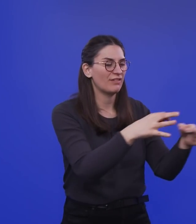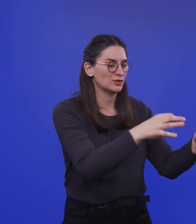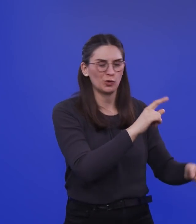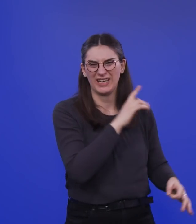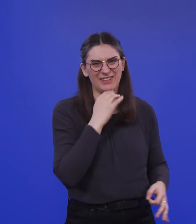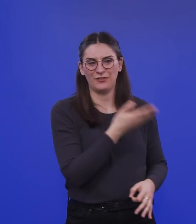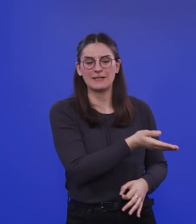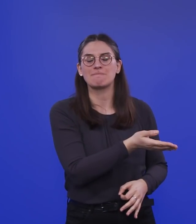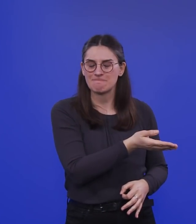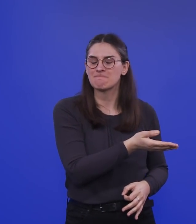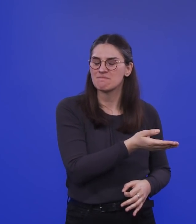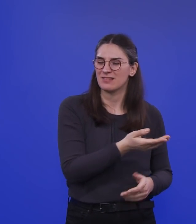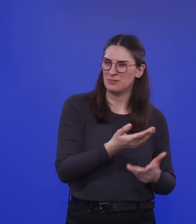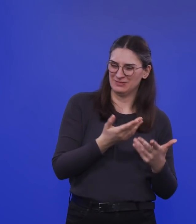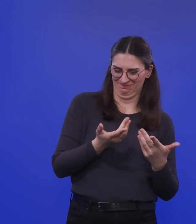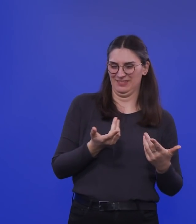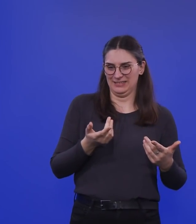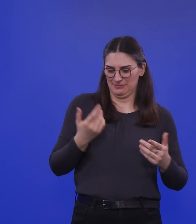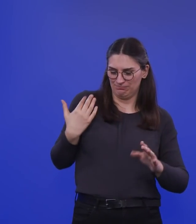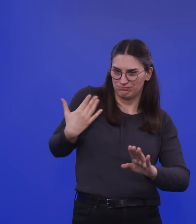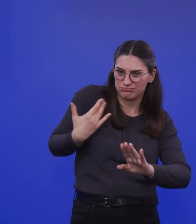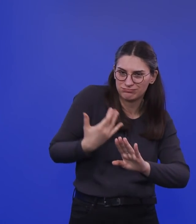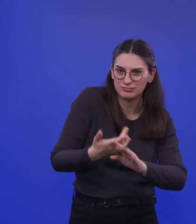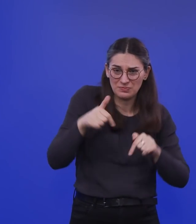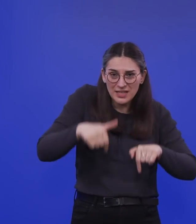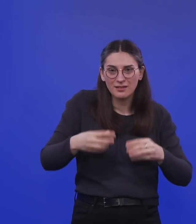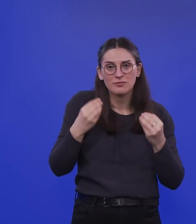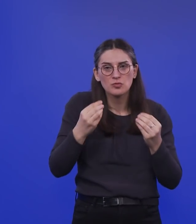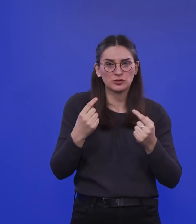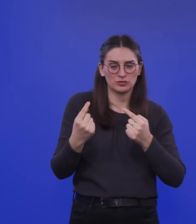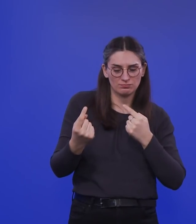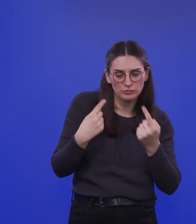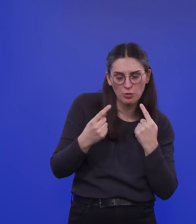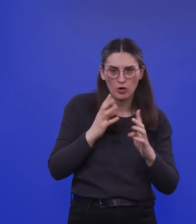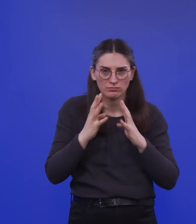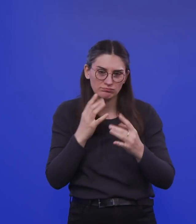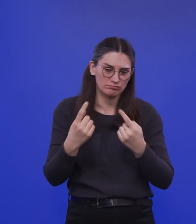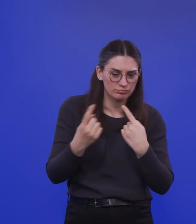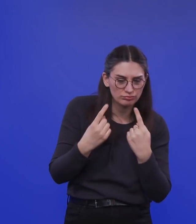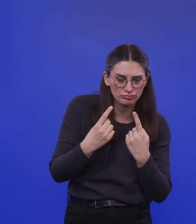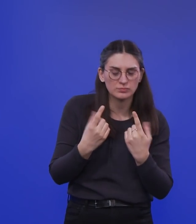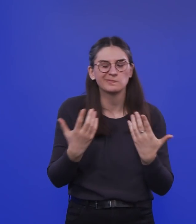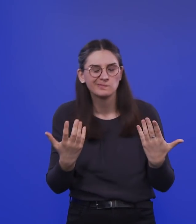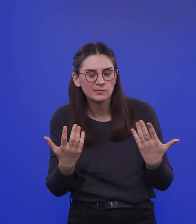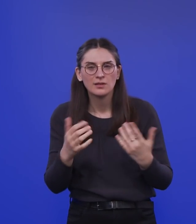wir haben ja hier über die Monate immer wieder besprochen, warum man auch denken kann, dass diese Studien